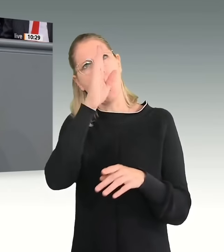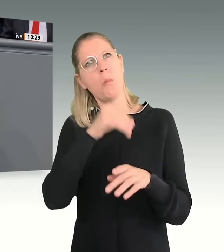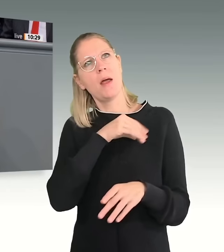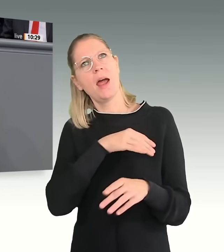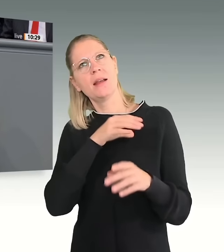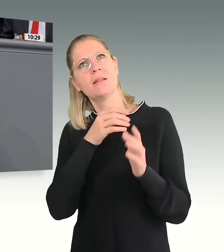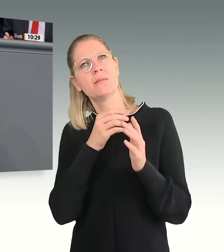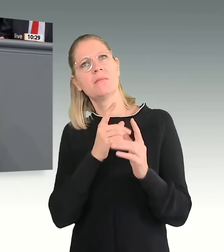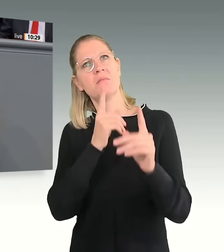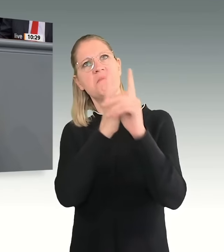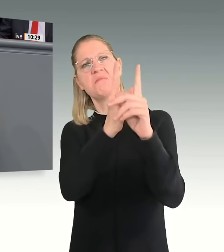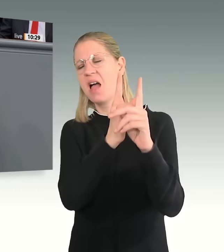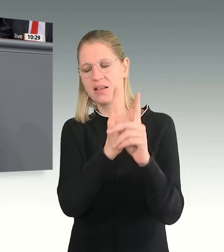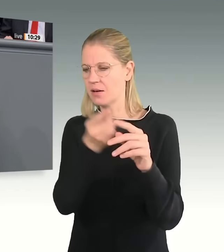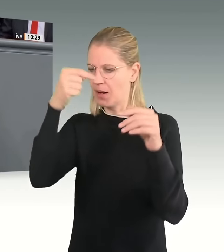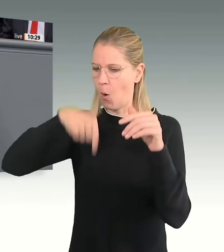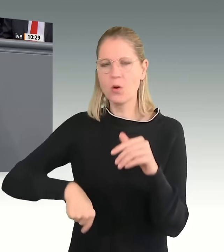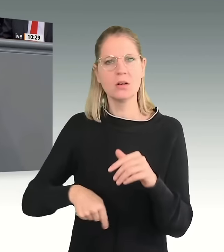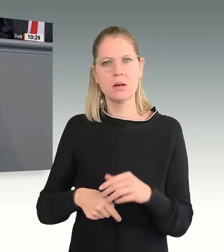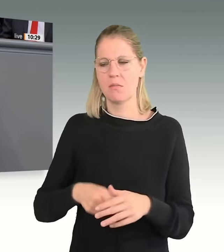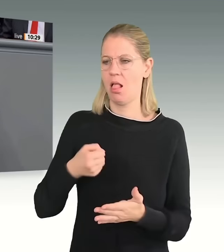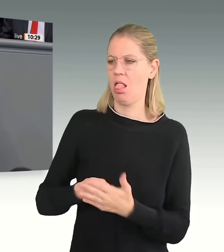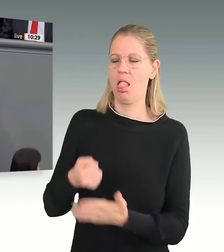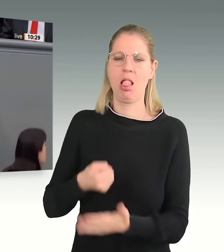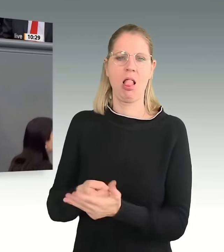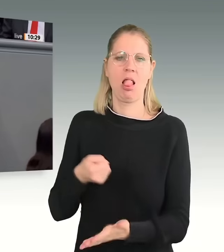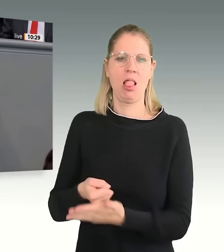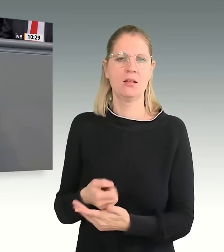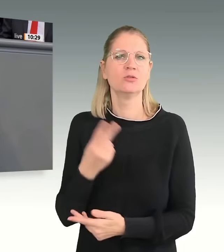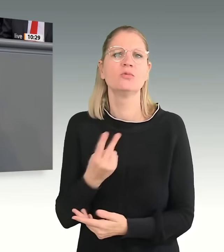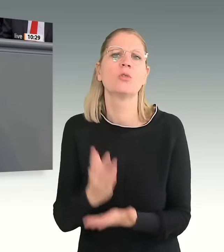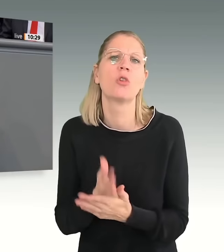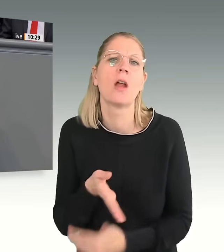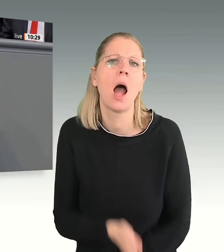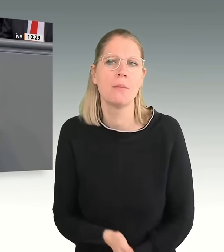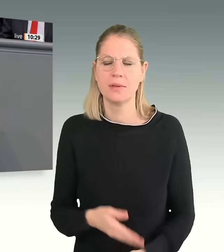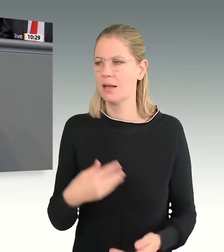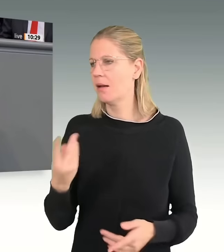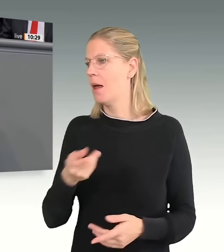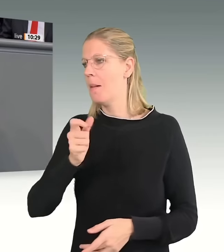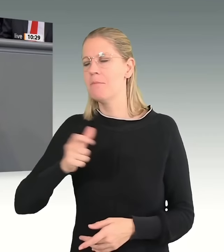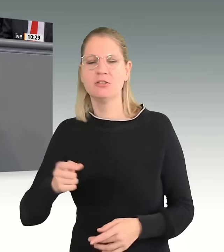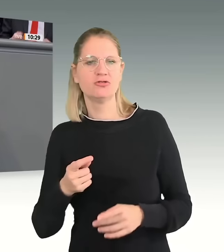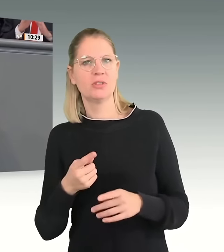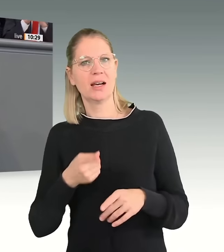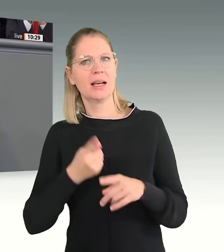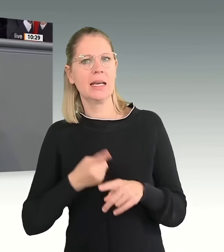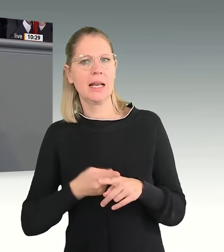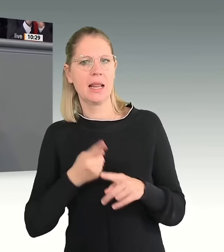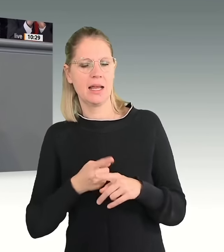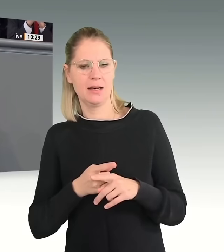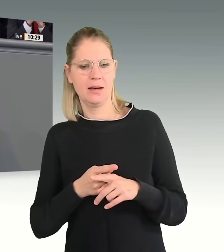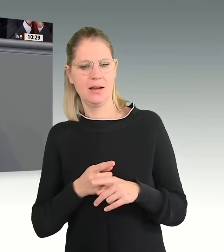angehen. Sie machen es sich zu einfach. Und wenn Menschen sich beispielsweise aus Griechenland auf den Weg in ein anderes